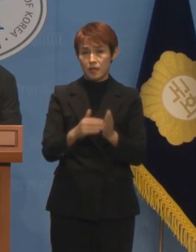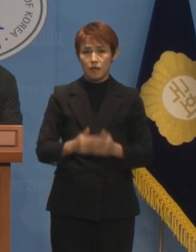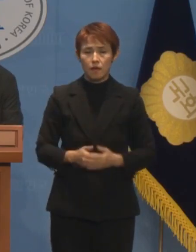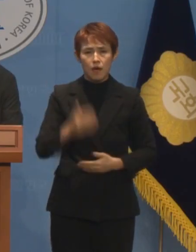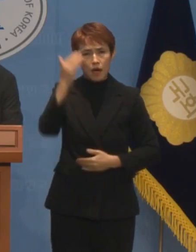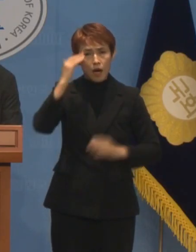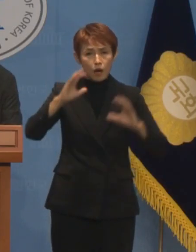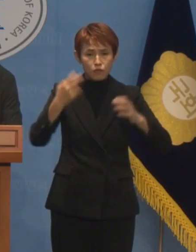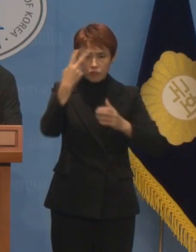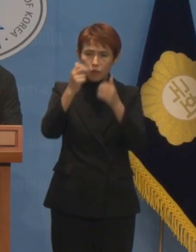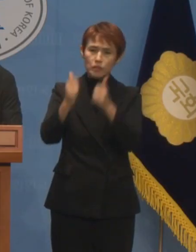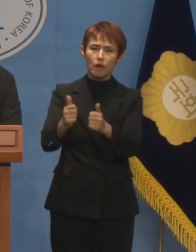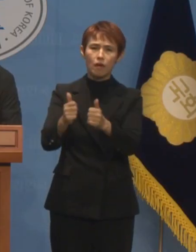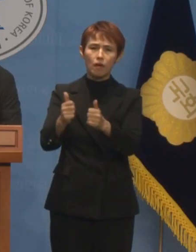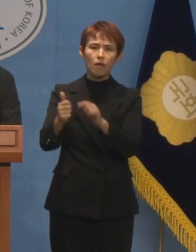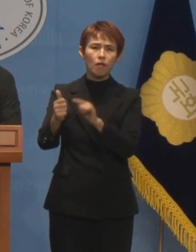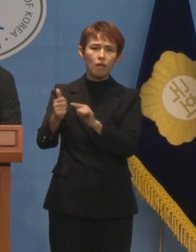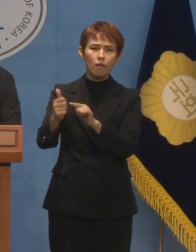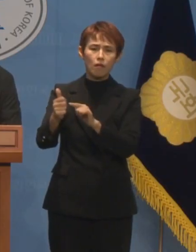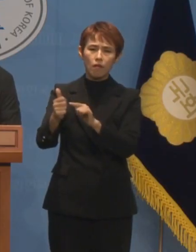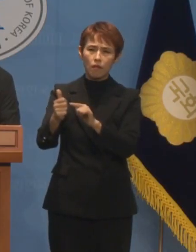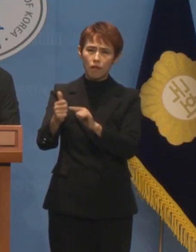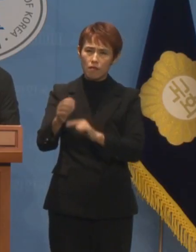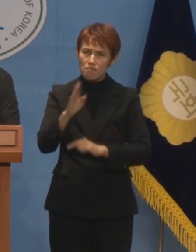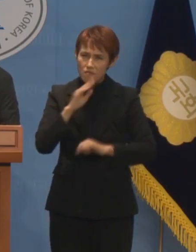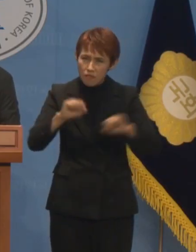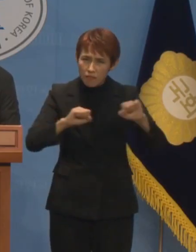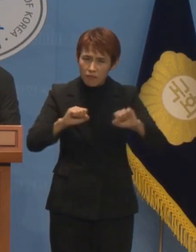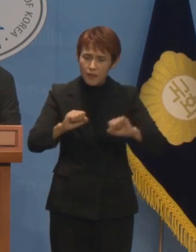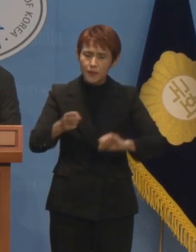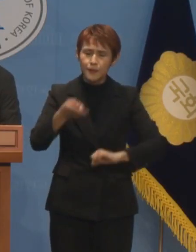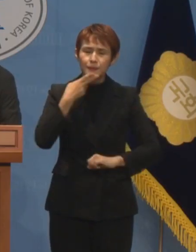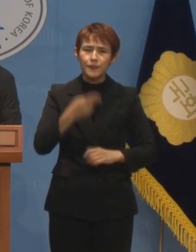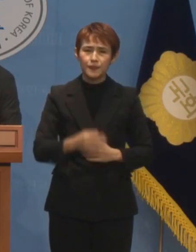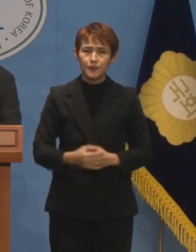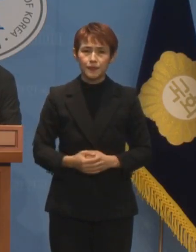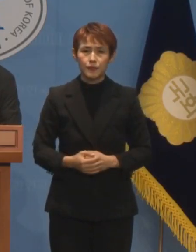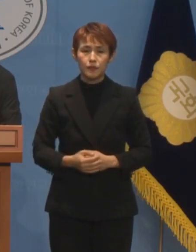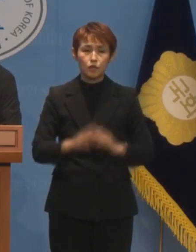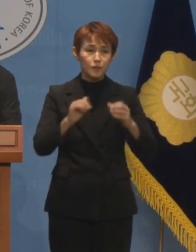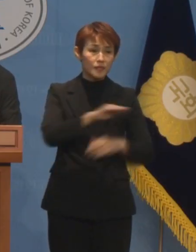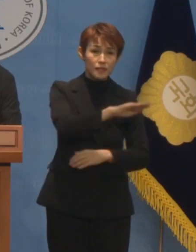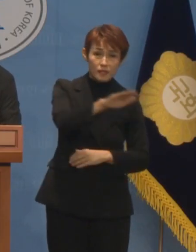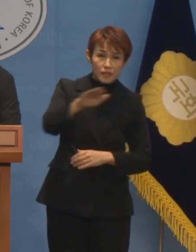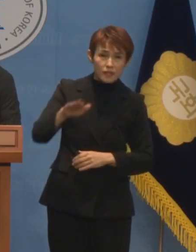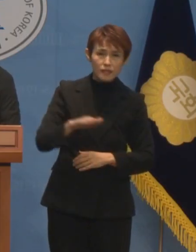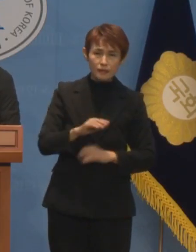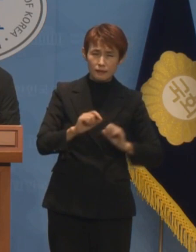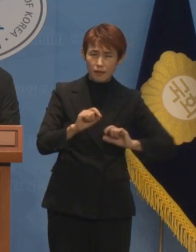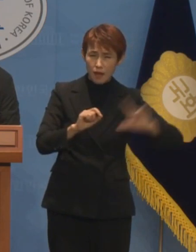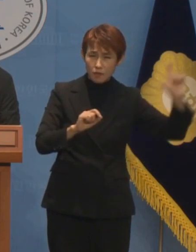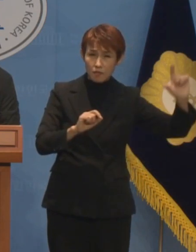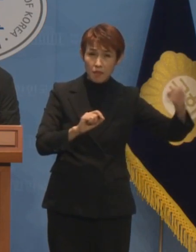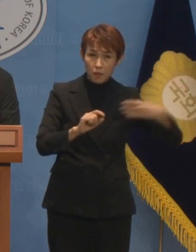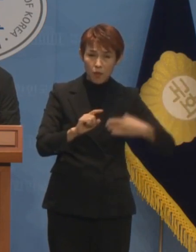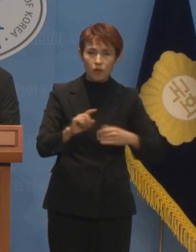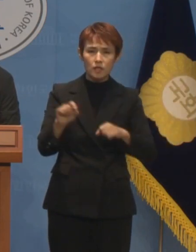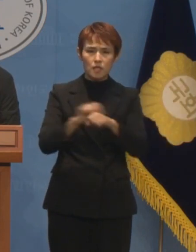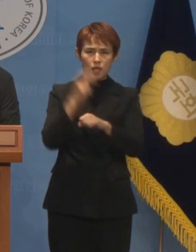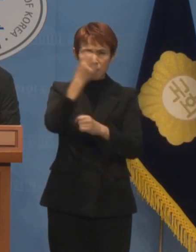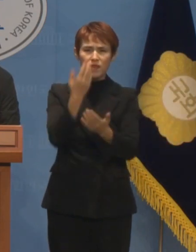대한민국 검찰은 실질적으로 존재하지 않습니다. 우리 국민들의 절대 다수가 특검을